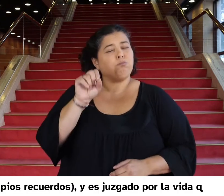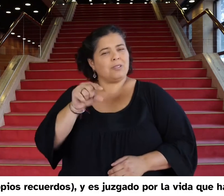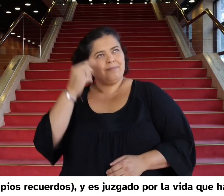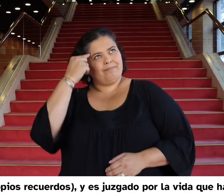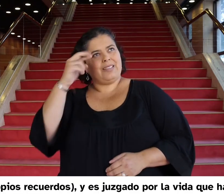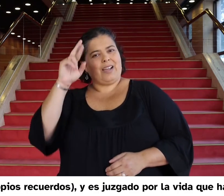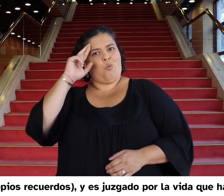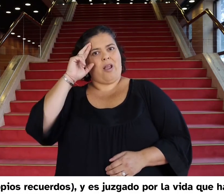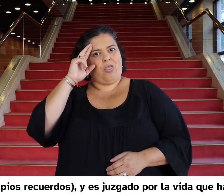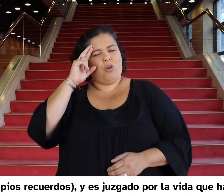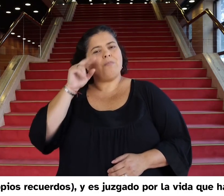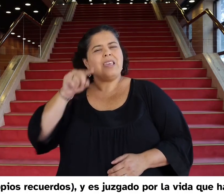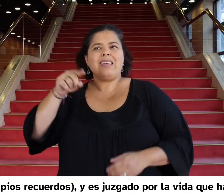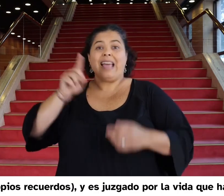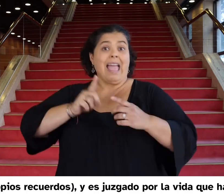juzgado por la vida que ha llevado.